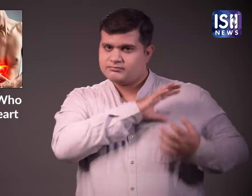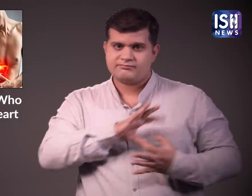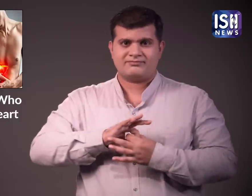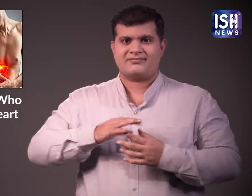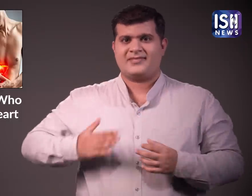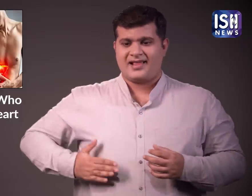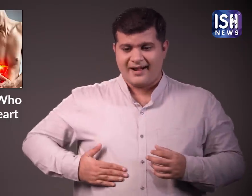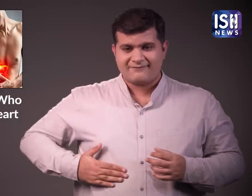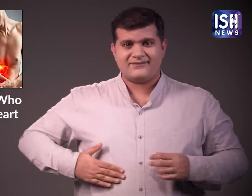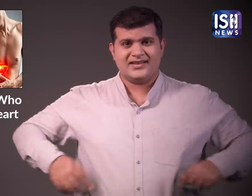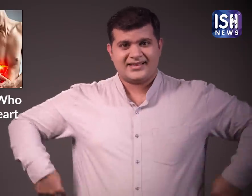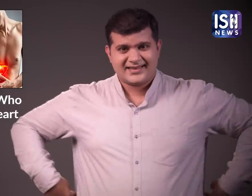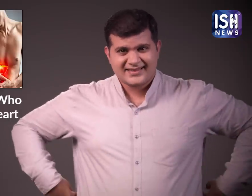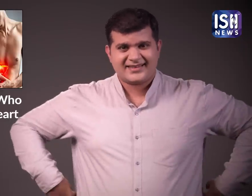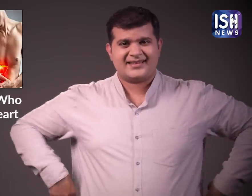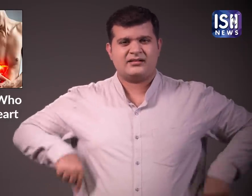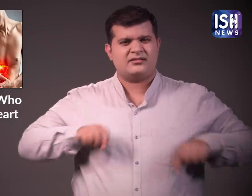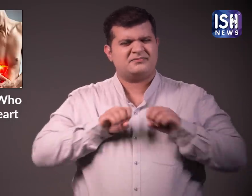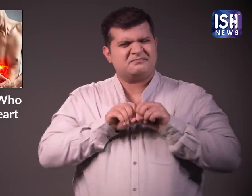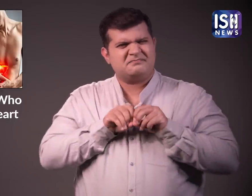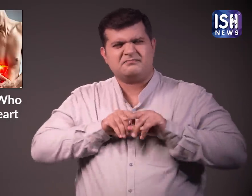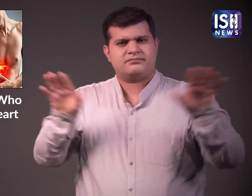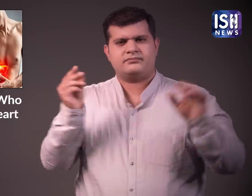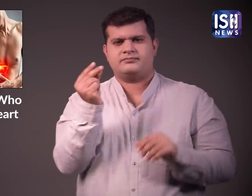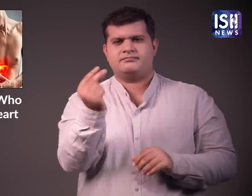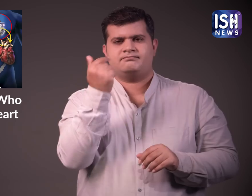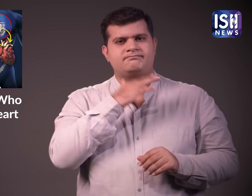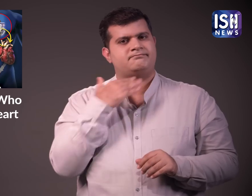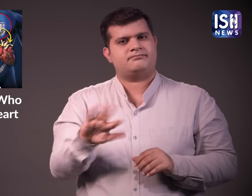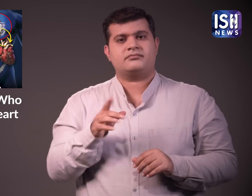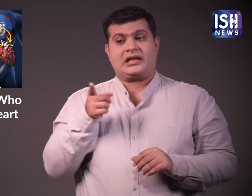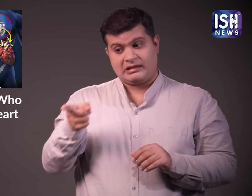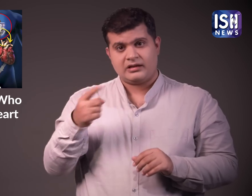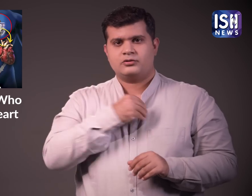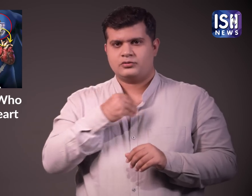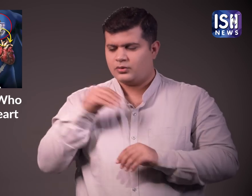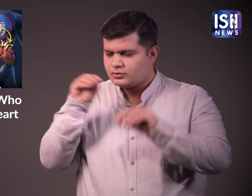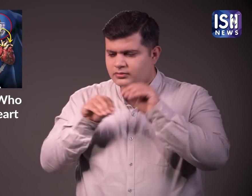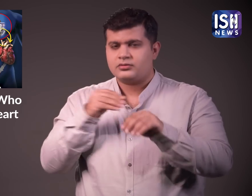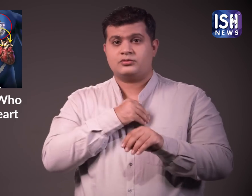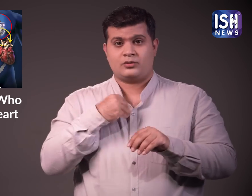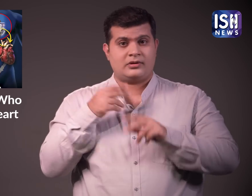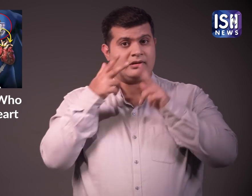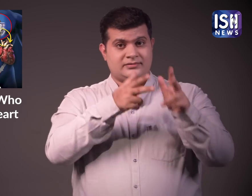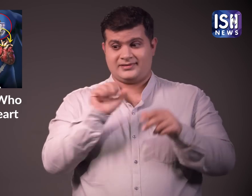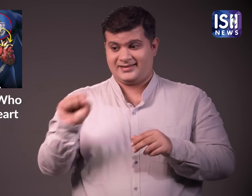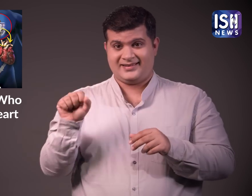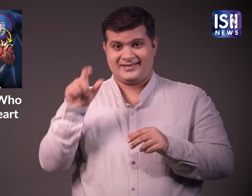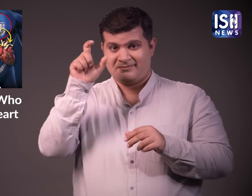किड्नी और लीवर तेजी से खराब हो जाते है वह जल्द ही मरने वाले थे डॉक्टरों ने उनकी पत्नी से कहा